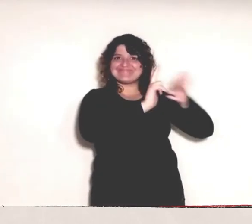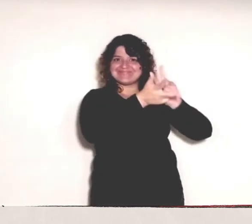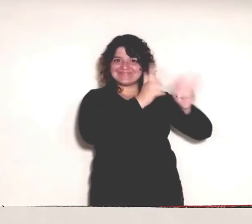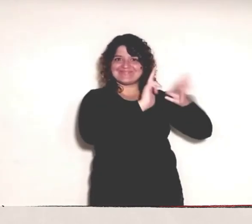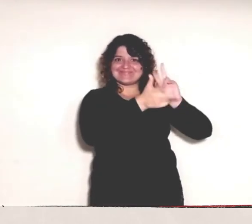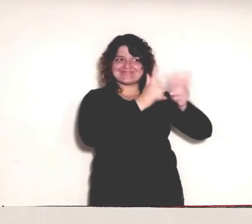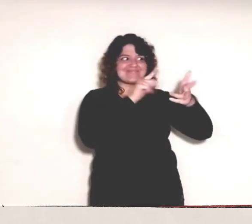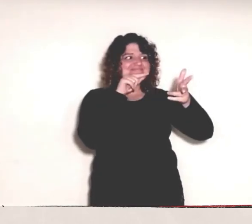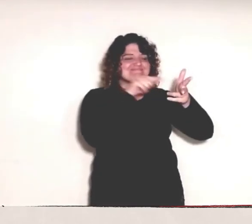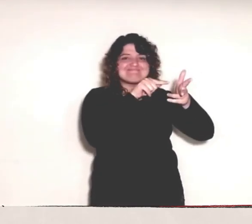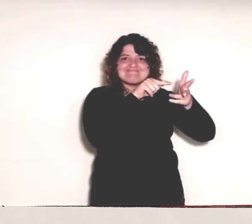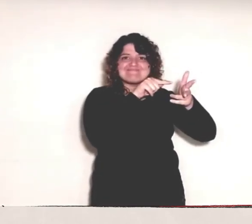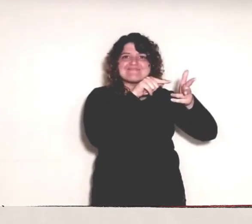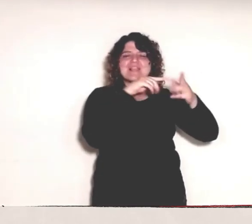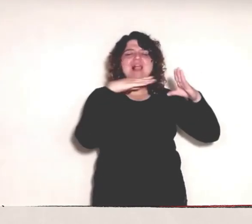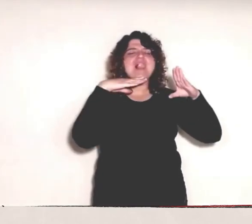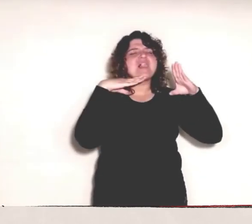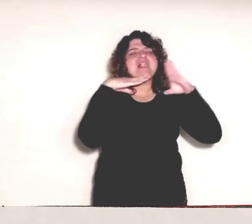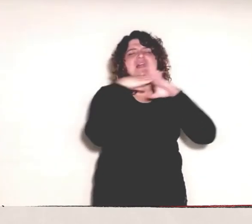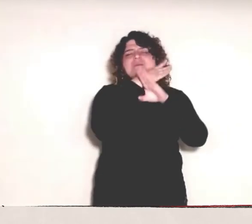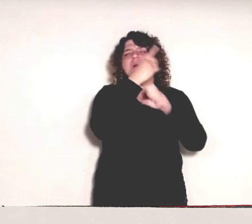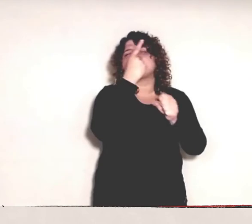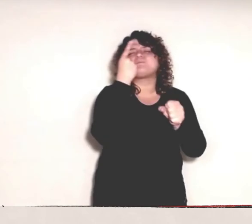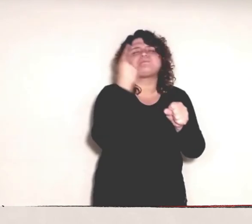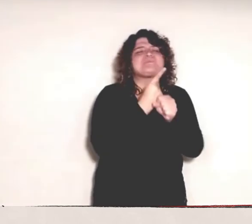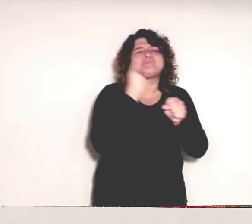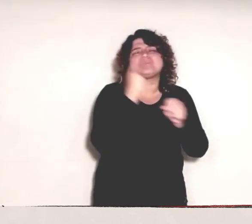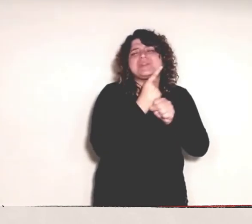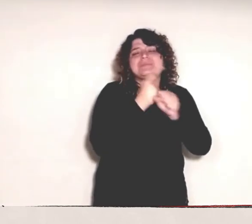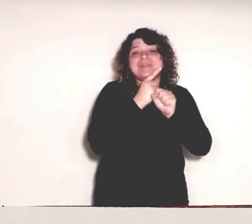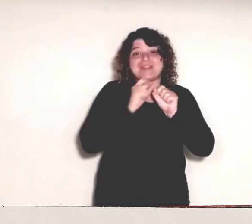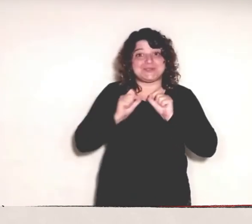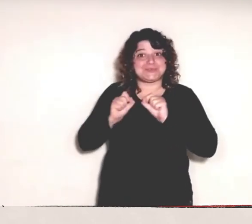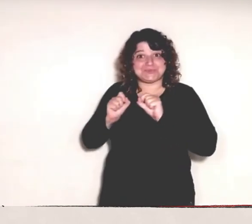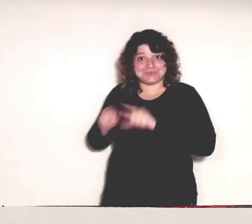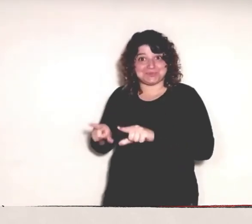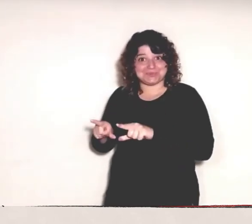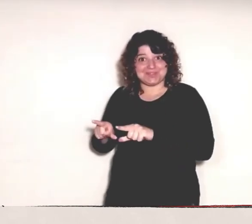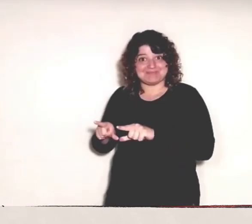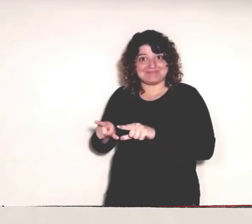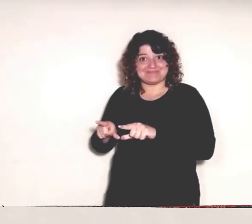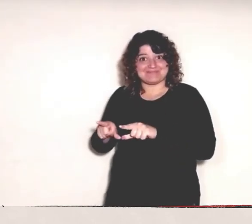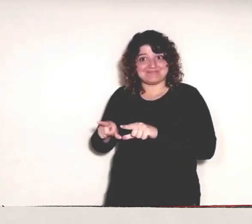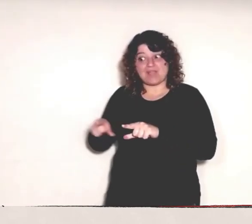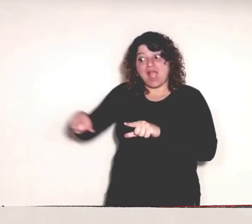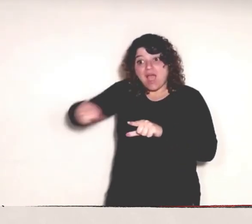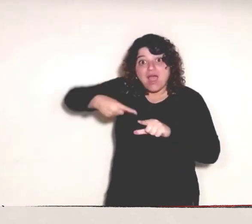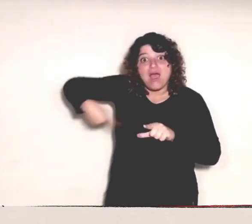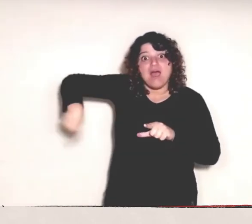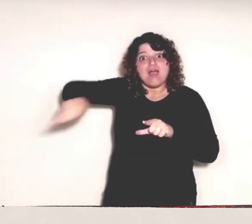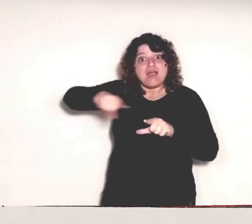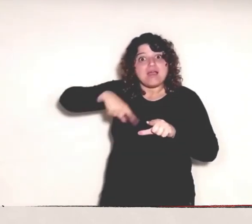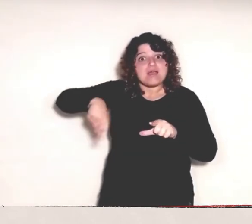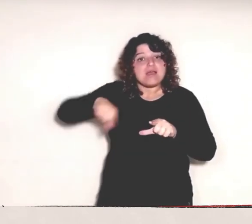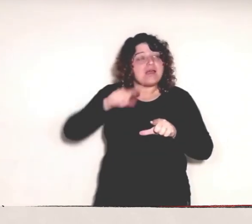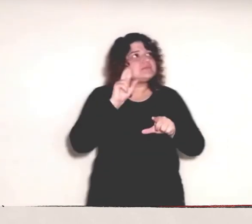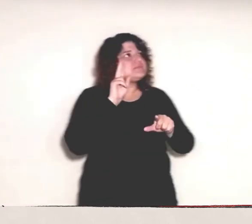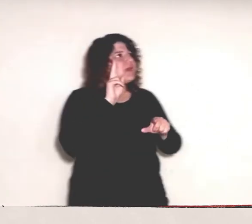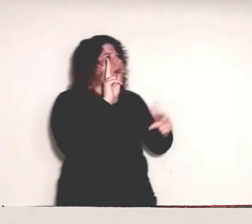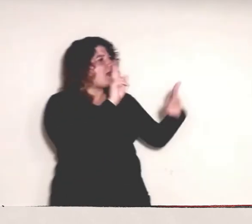la cual es la primera lengua de la comunidad sorda. Estos la adquieren a través